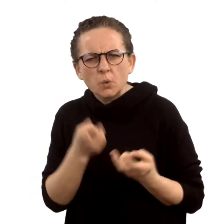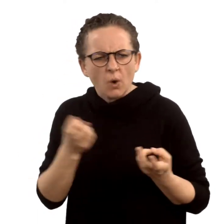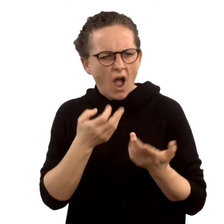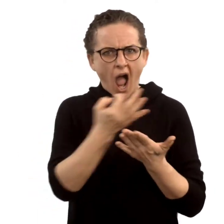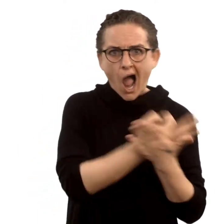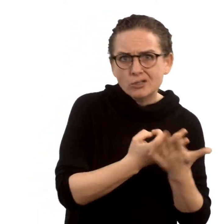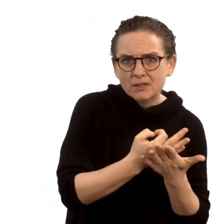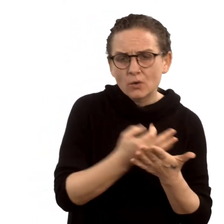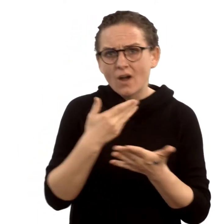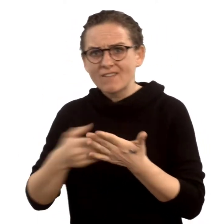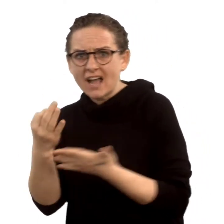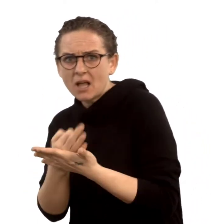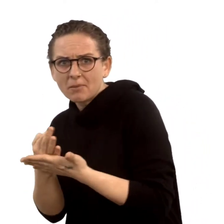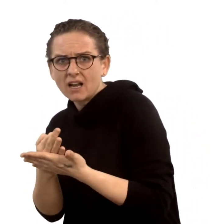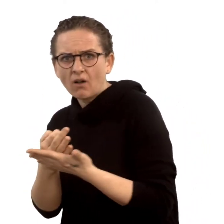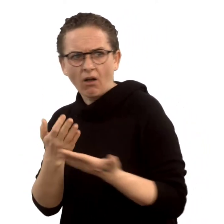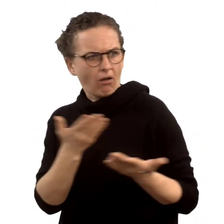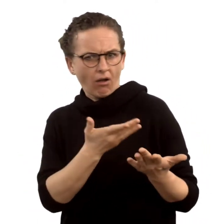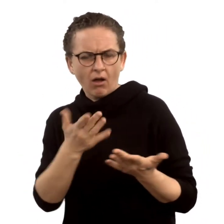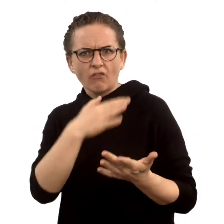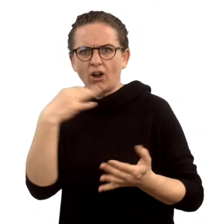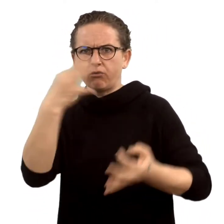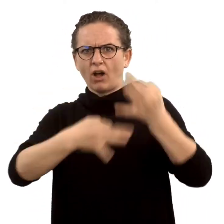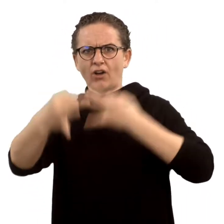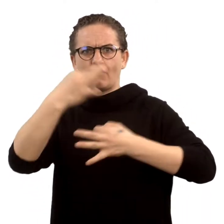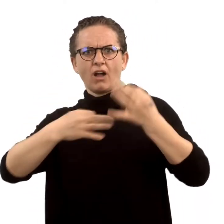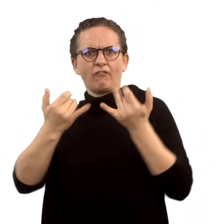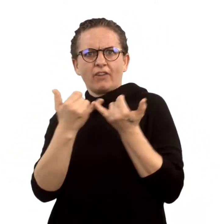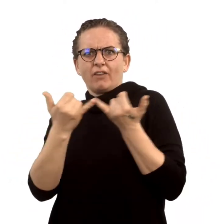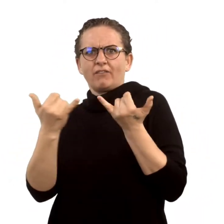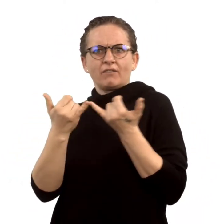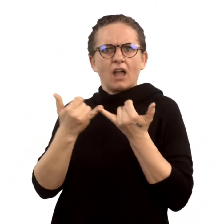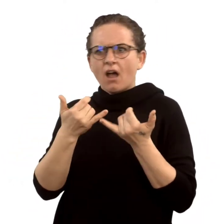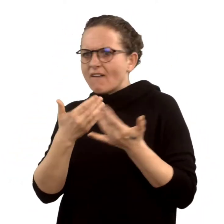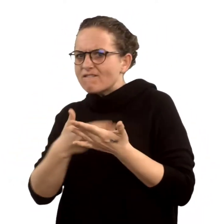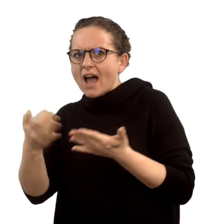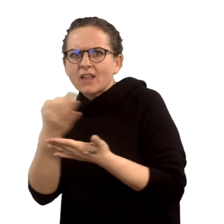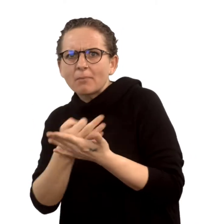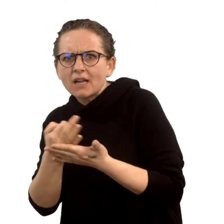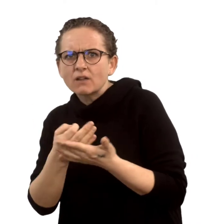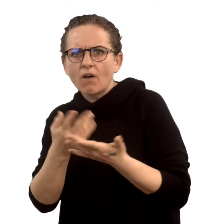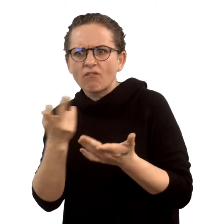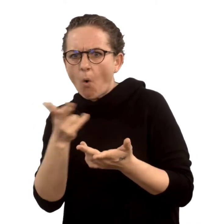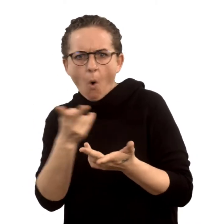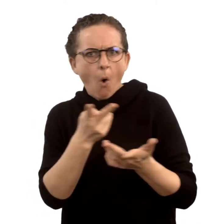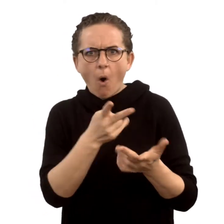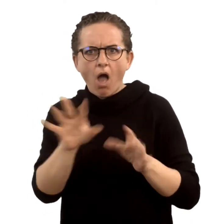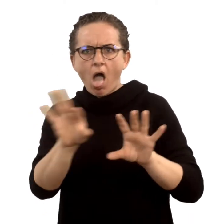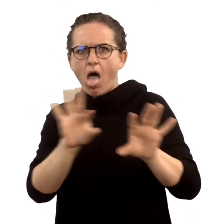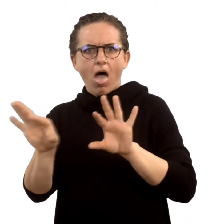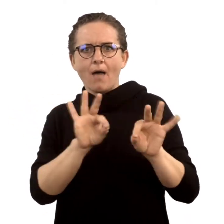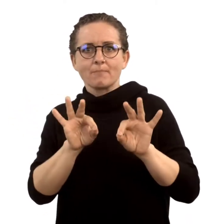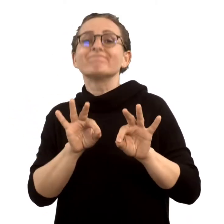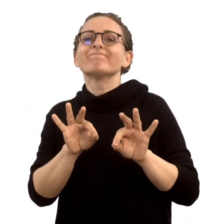Bei der Suche nach Aus und Weiterbildung stellen sich oft viele Fragen. Welche Weiterbildung soll ich wählen?